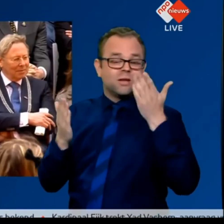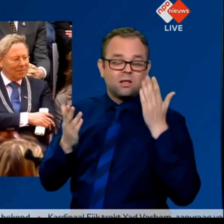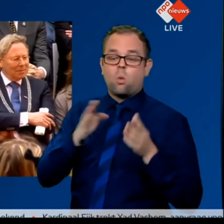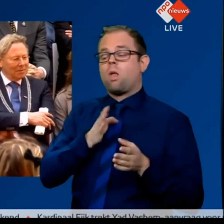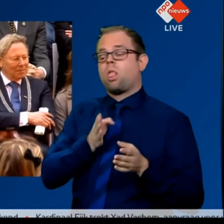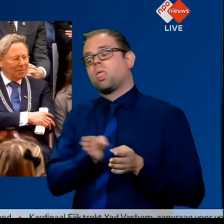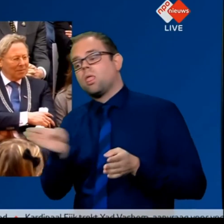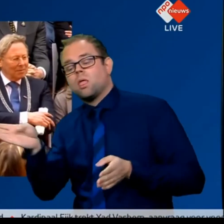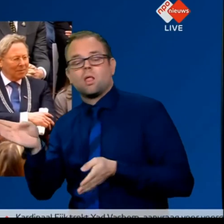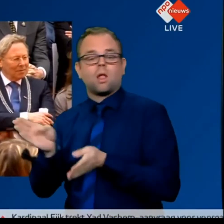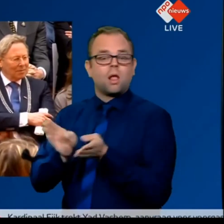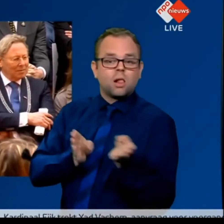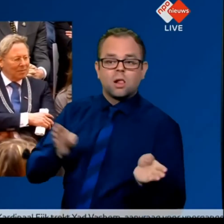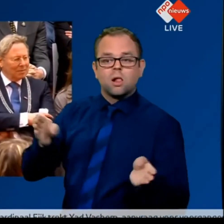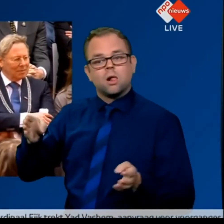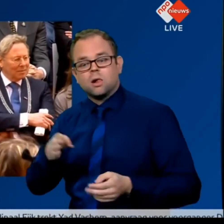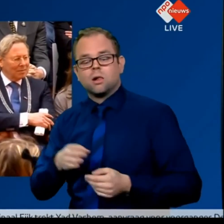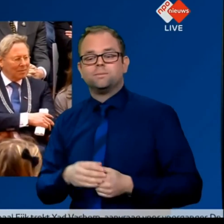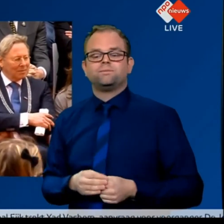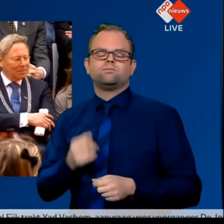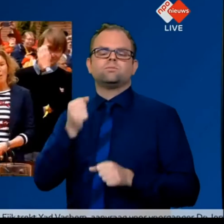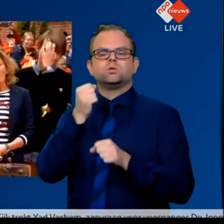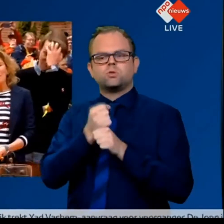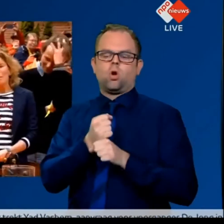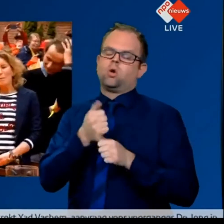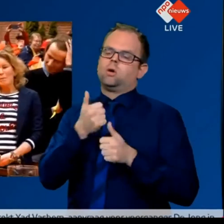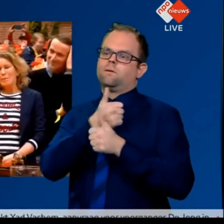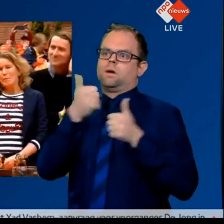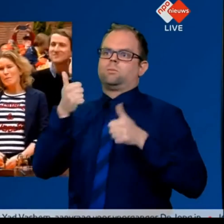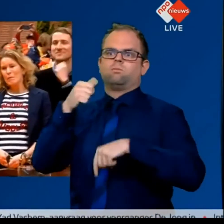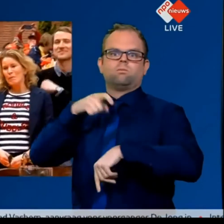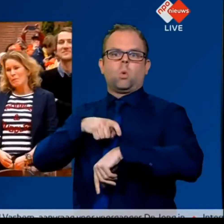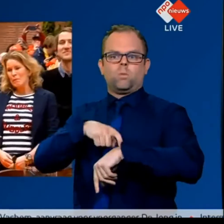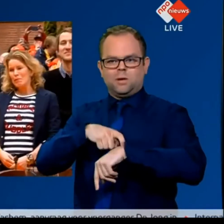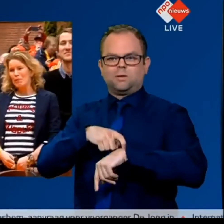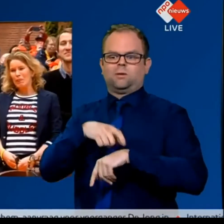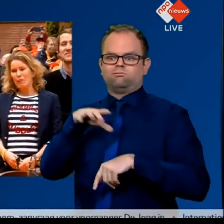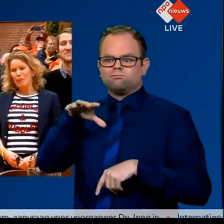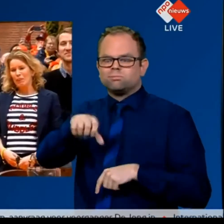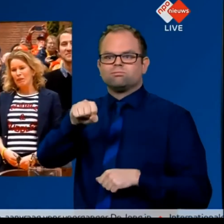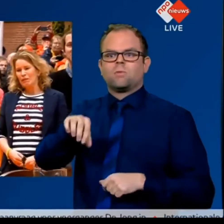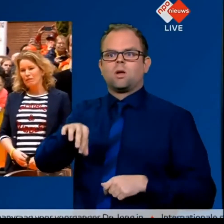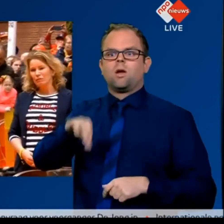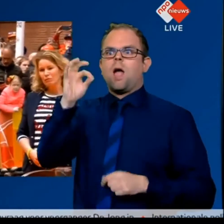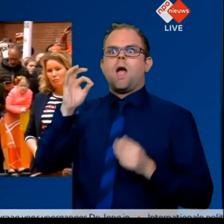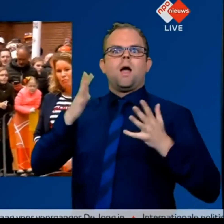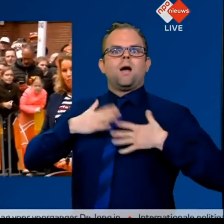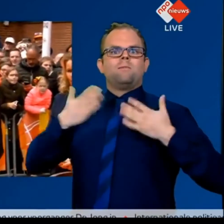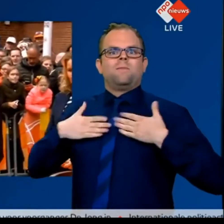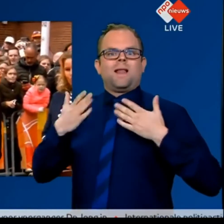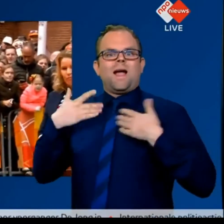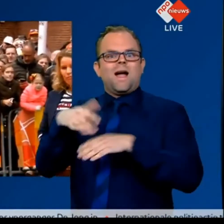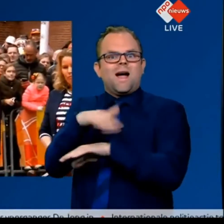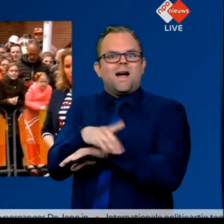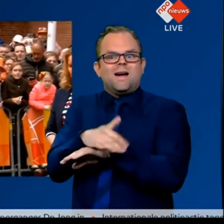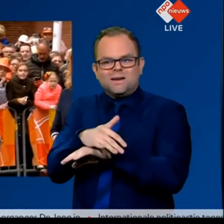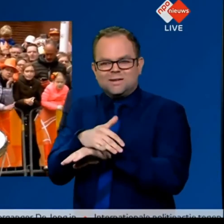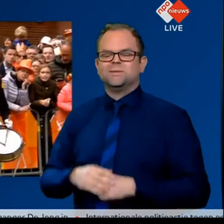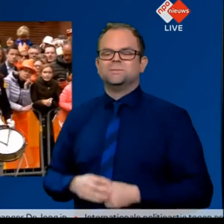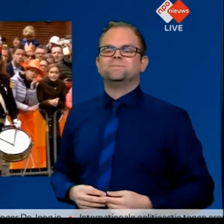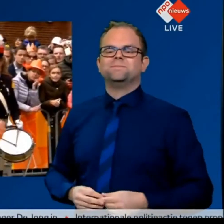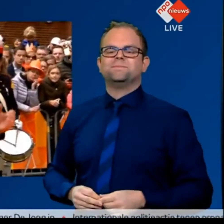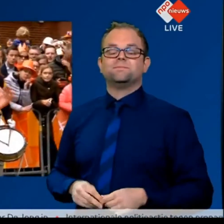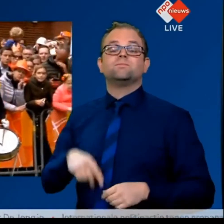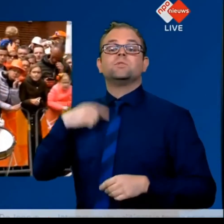momenten waarmee we ontdekkingen deden en het succes vierden. Maar het meest trots, het meest trots